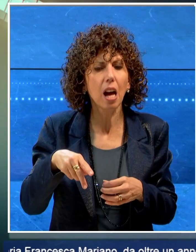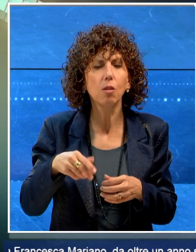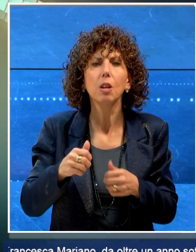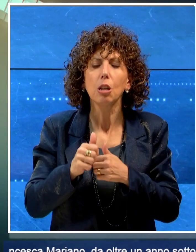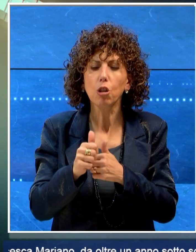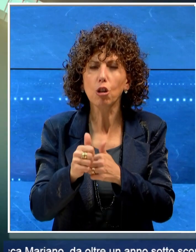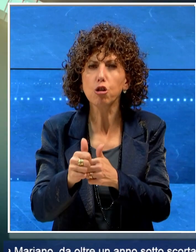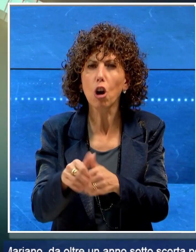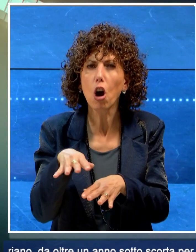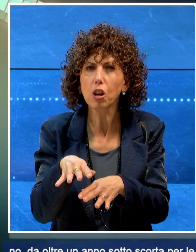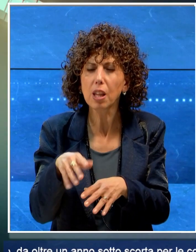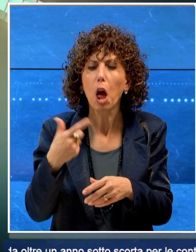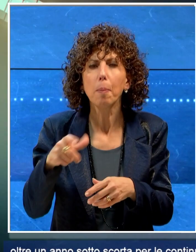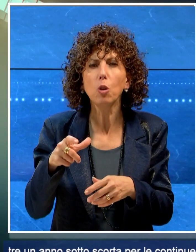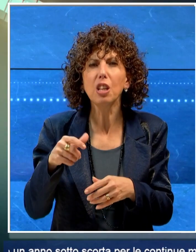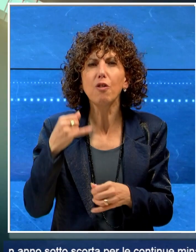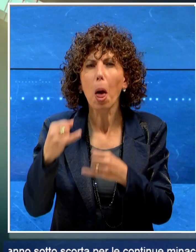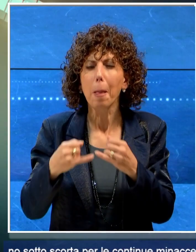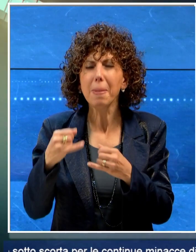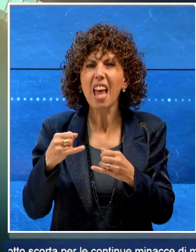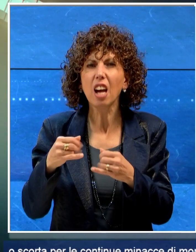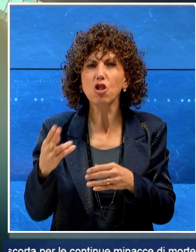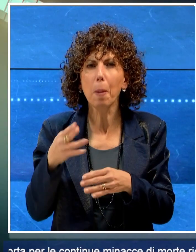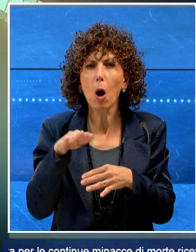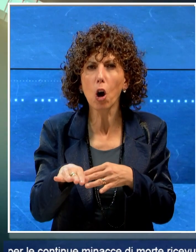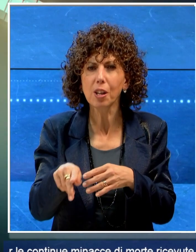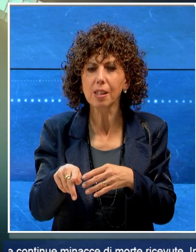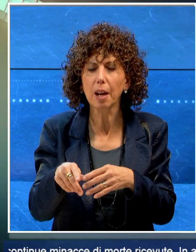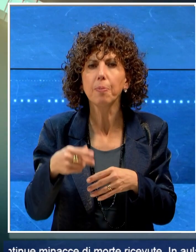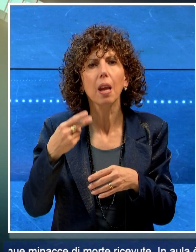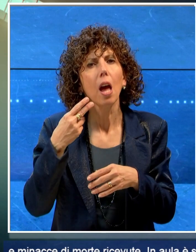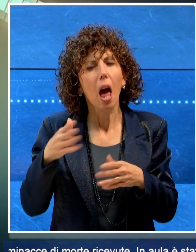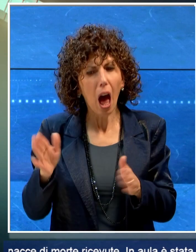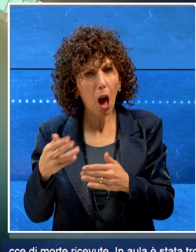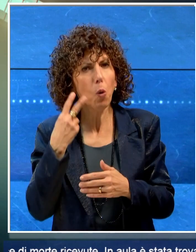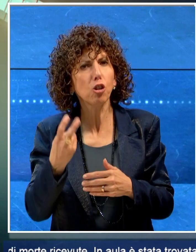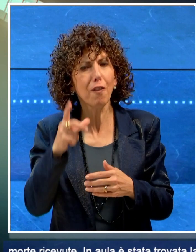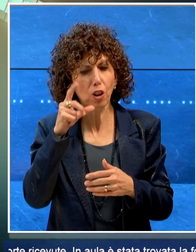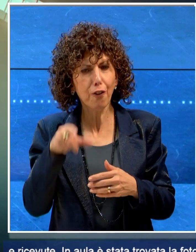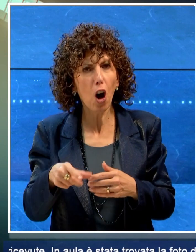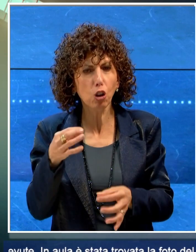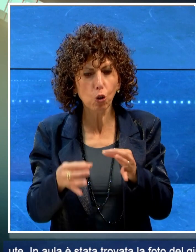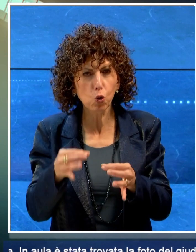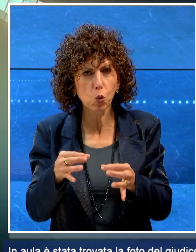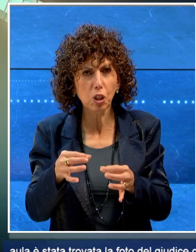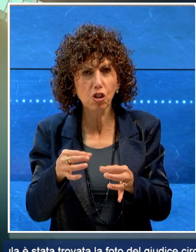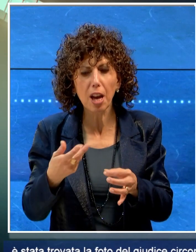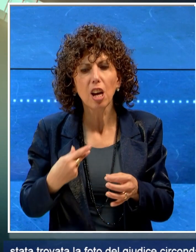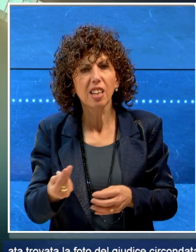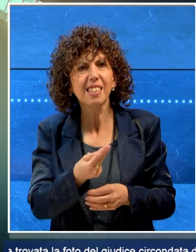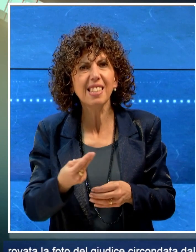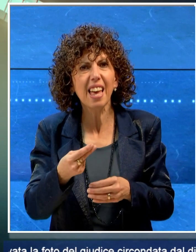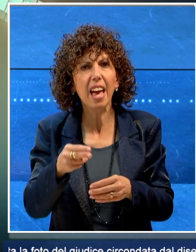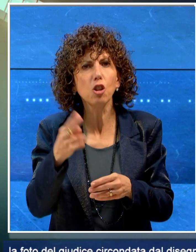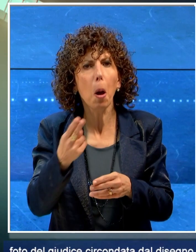minacce di morte ricevute. In aula è stata trovata la foto del giudice circondata dal disegno di una bara fatto con